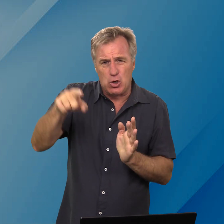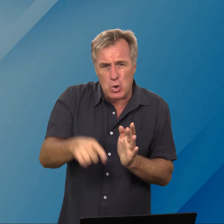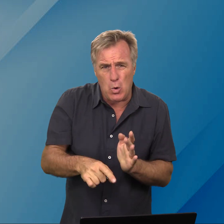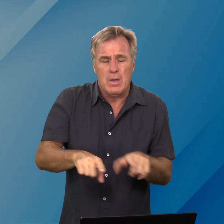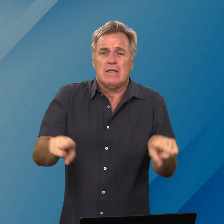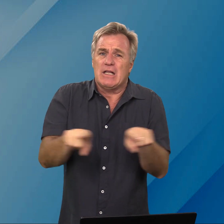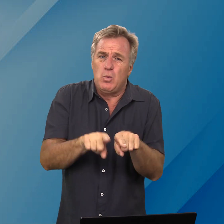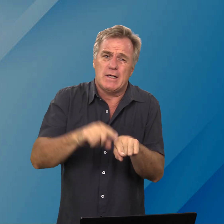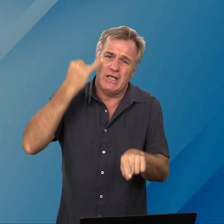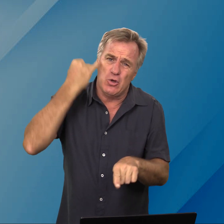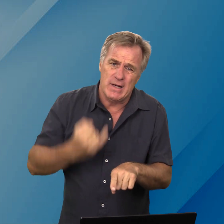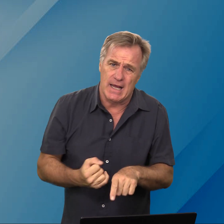gekom dat ook die jode